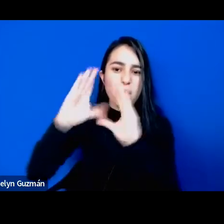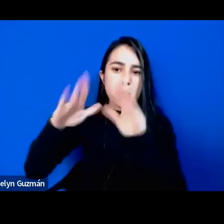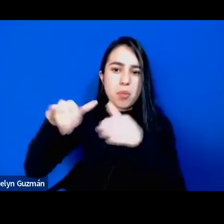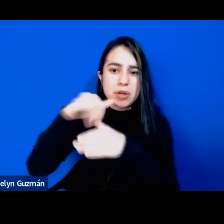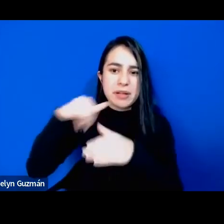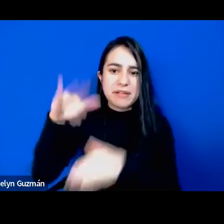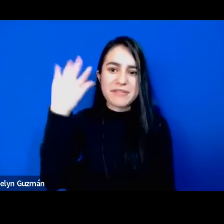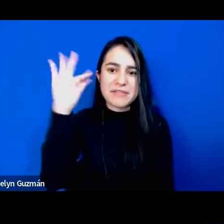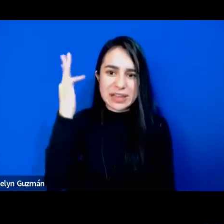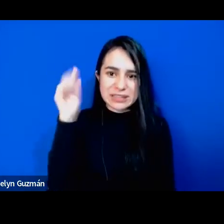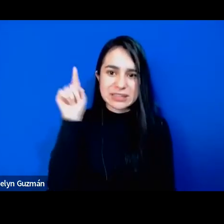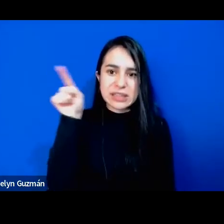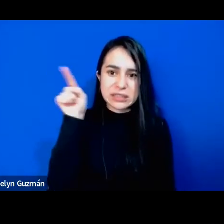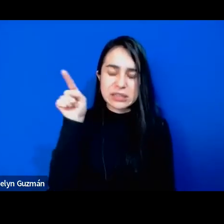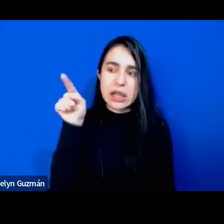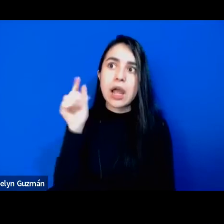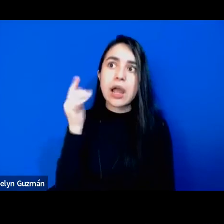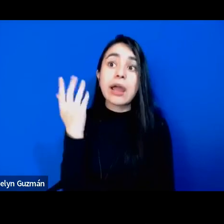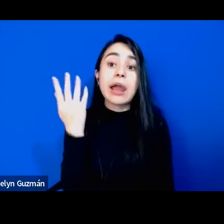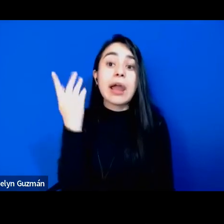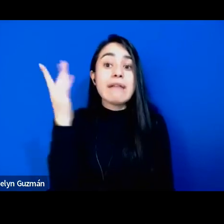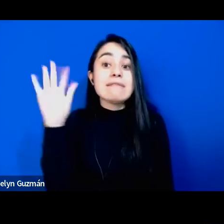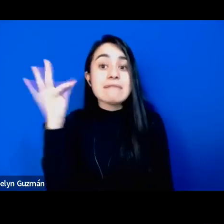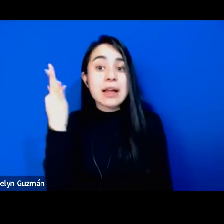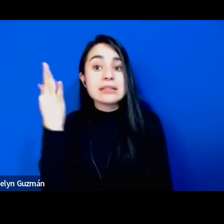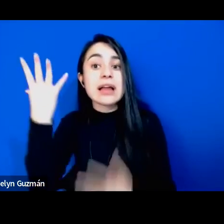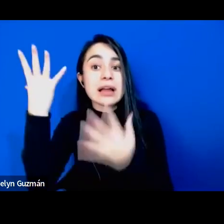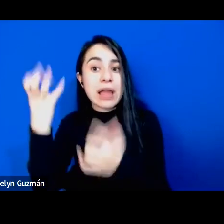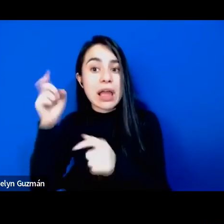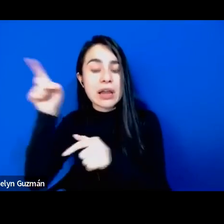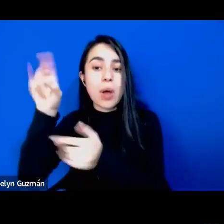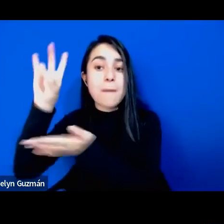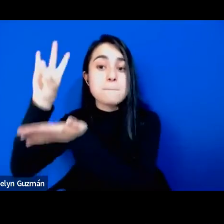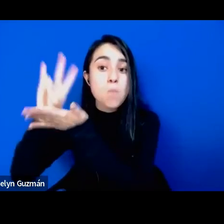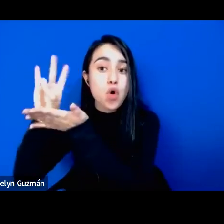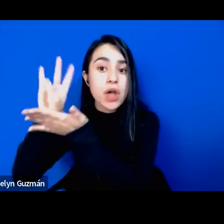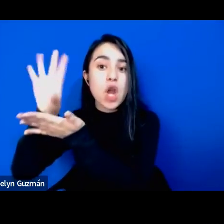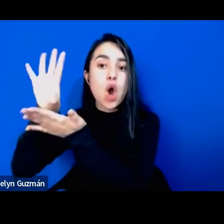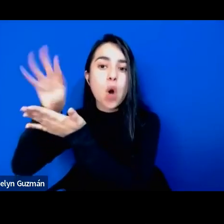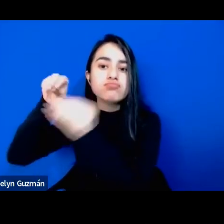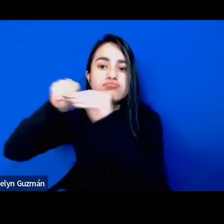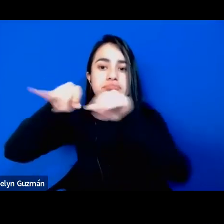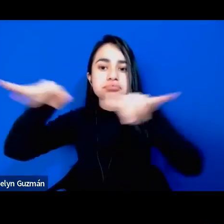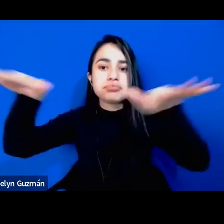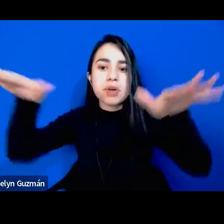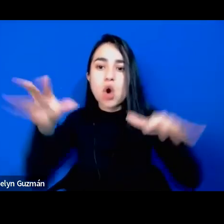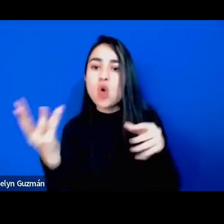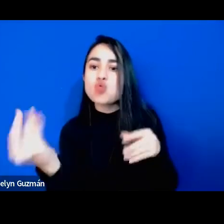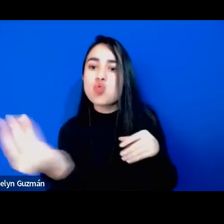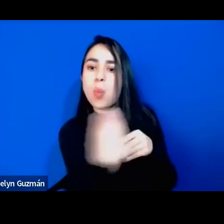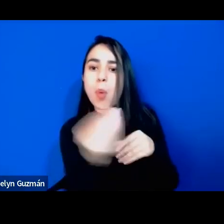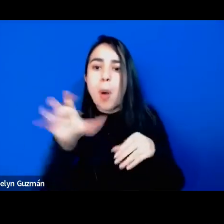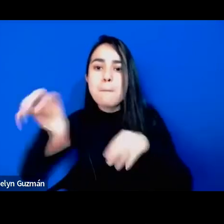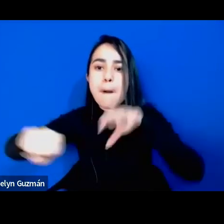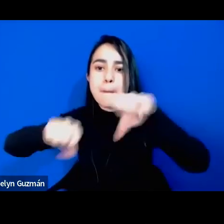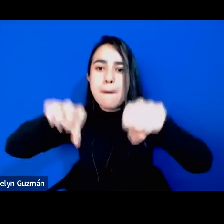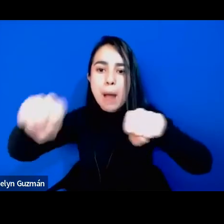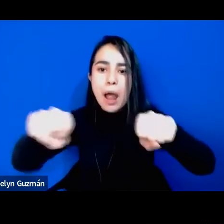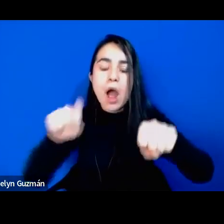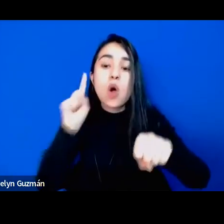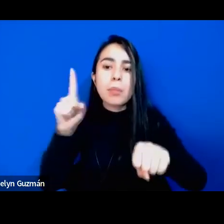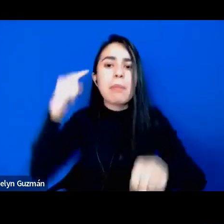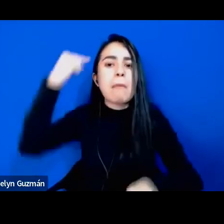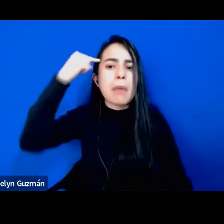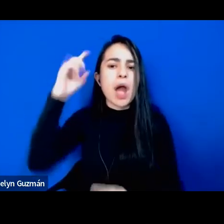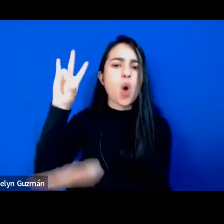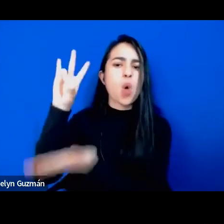digamos, exportar su modelo para los grupos colonizados, porque piensa que es el modelo correcto, el modelo